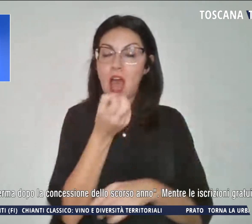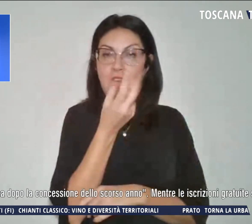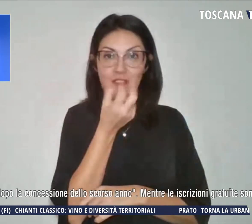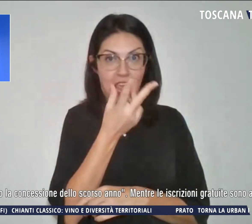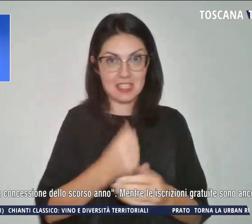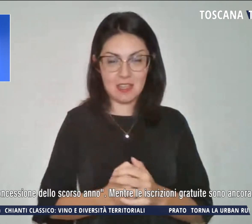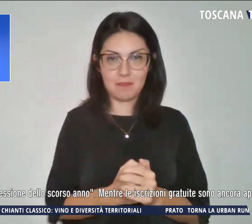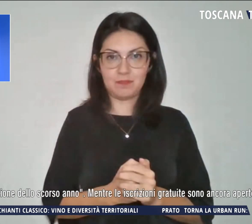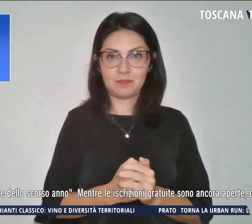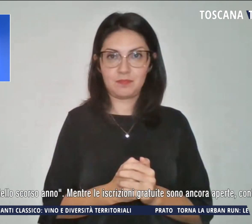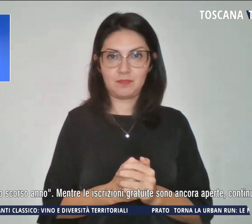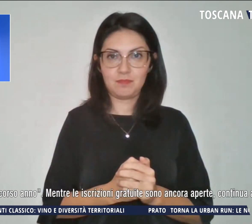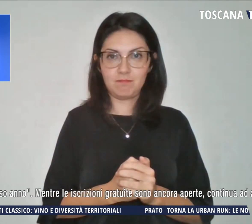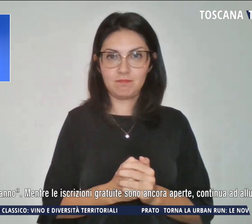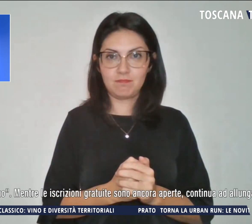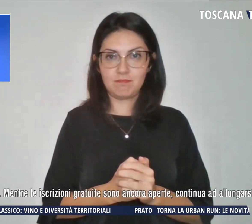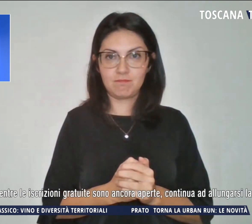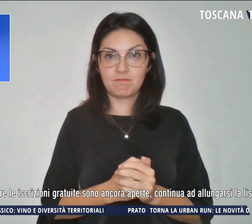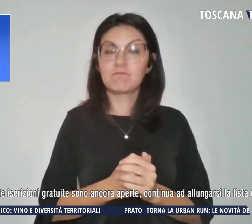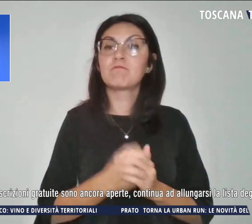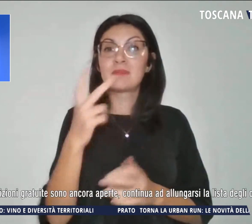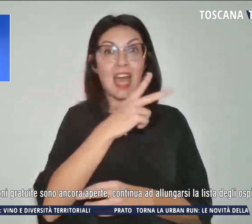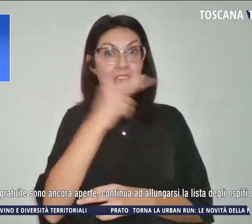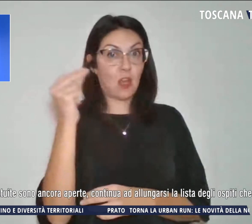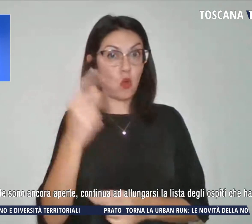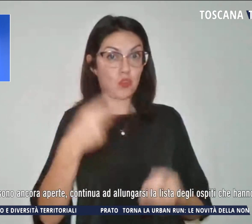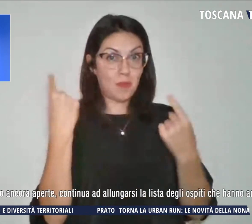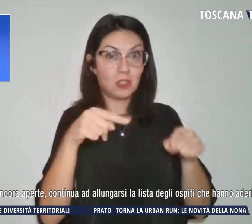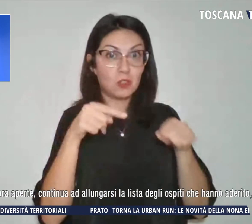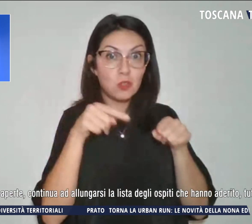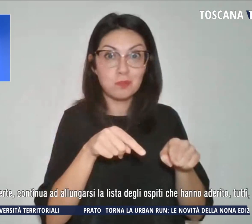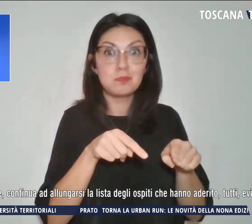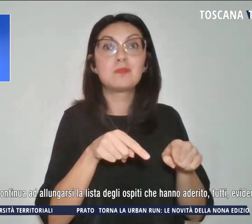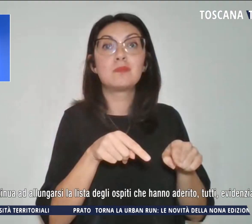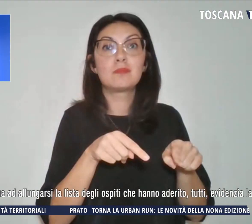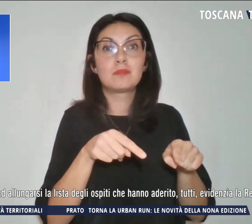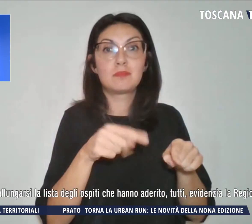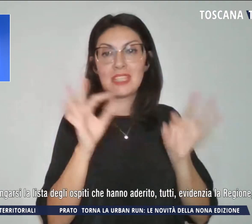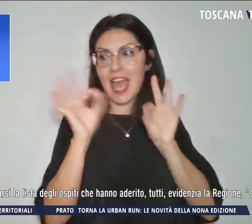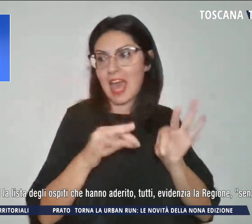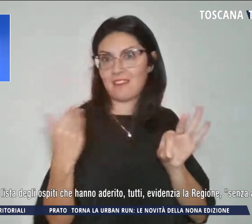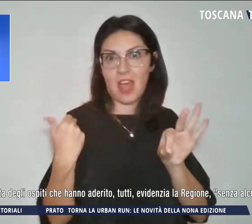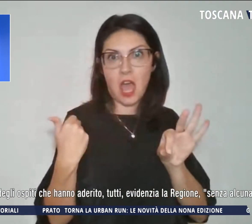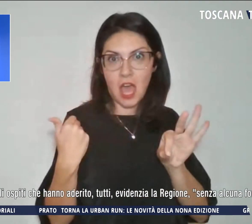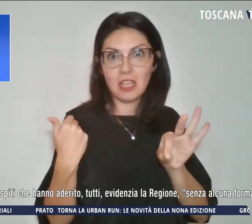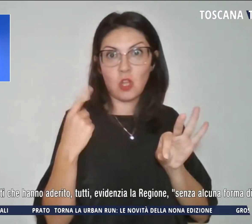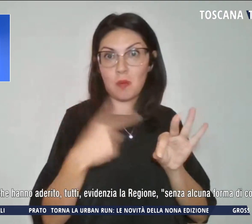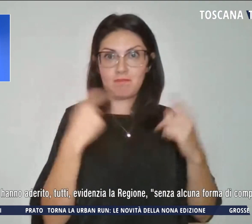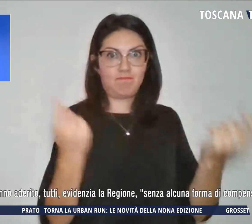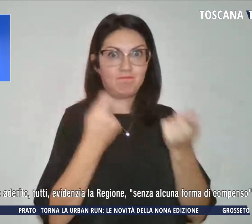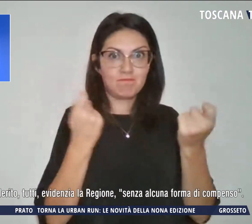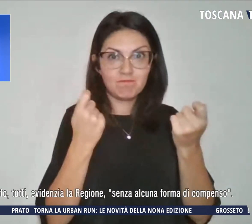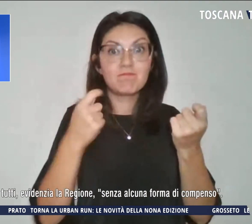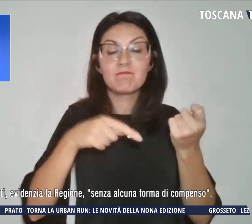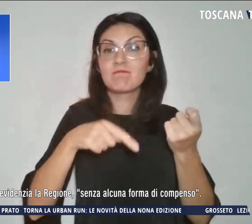L'autorevole riconoscimento è giunto nei giorni scorsi per la manifestazione che celebra quest'anno